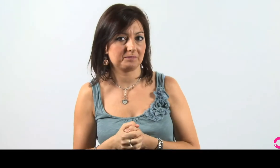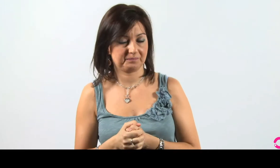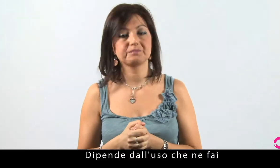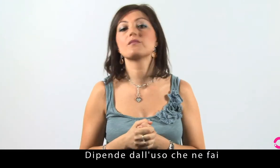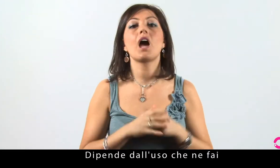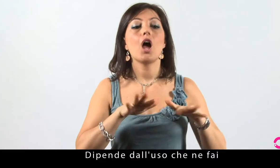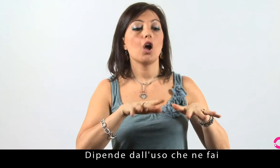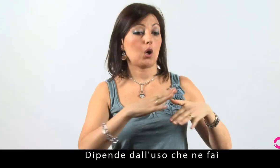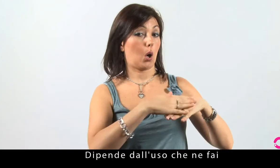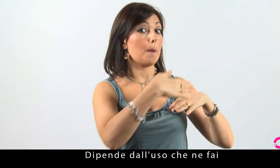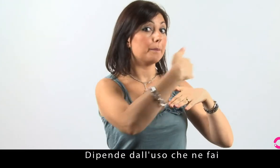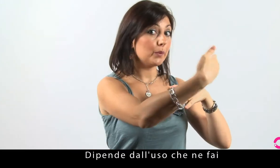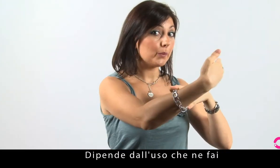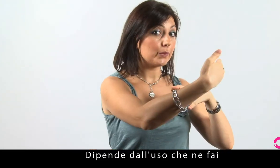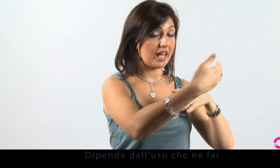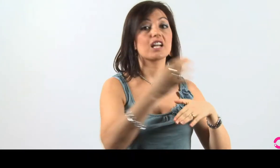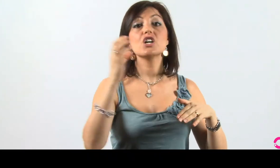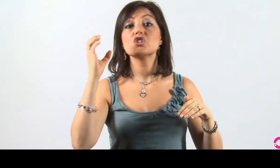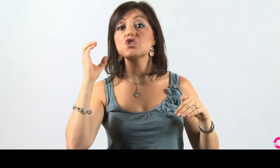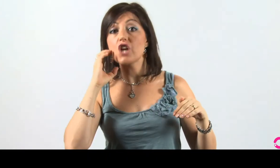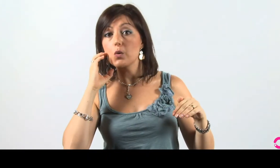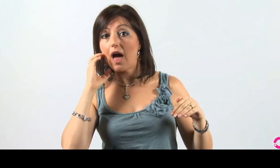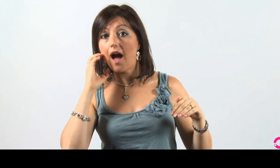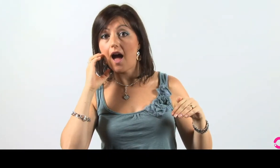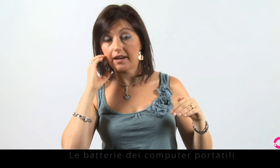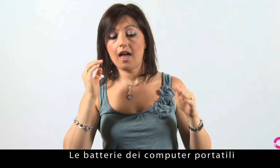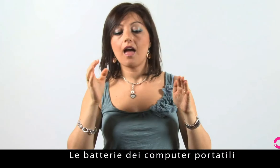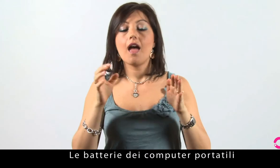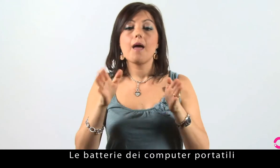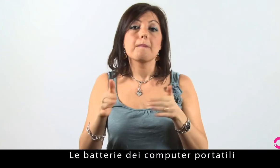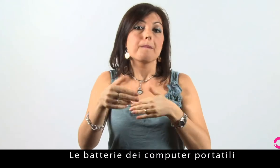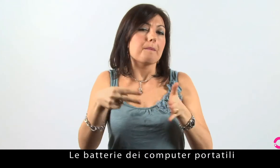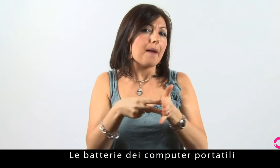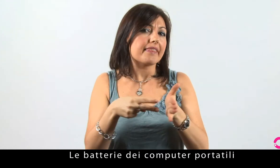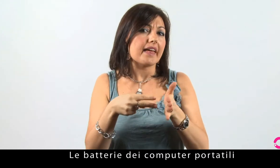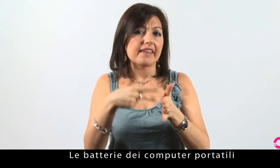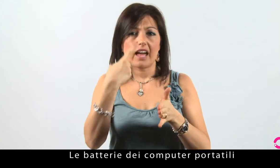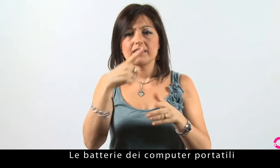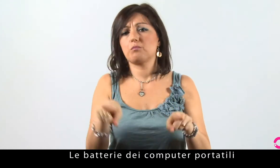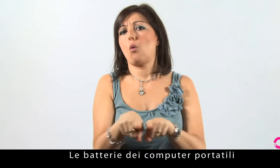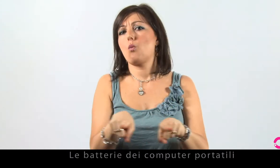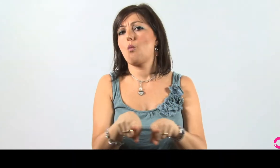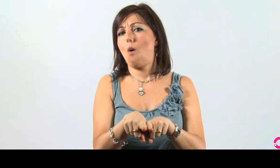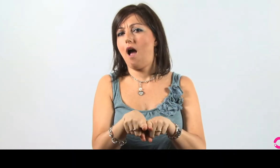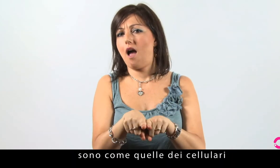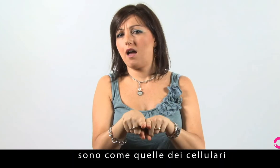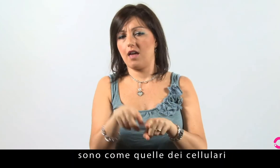Dipende dall'uso che ne fai. Le batterie dei computer portatili sono come quelle dei